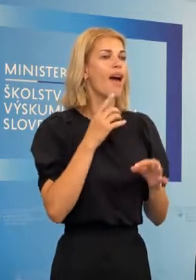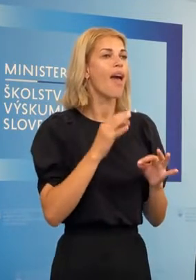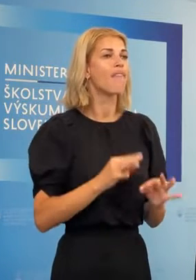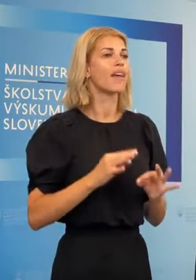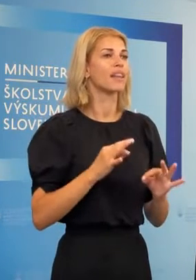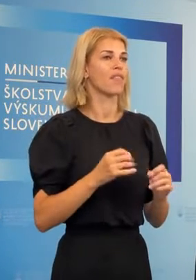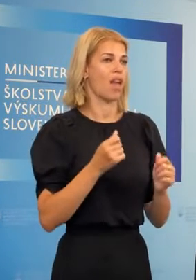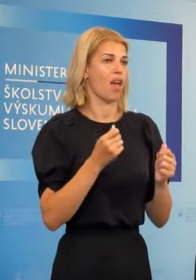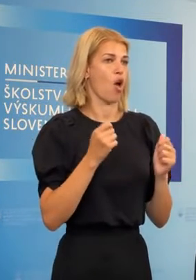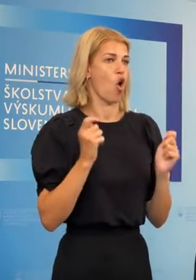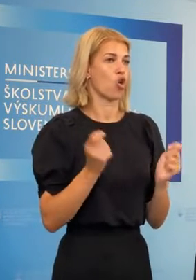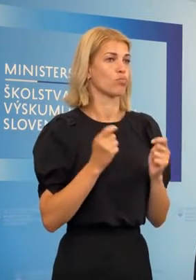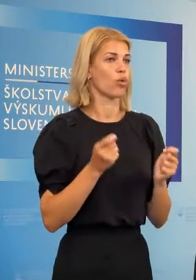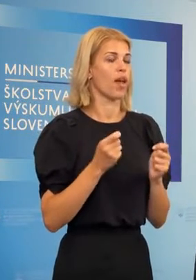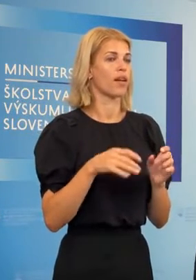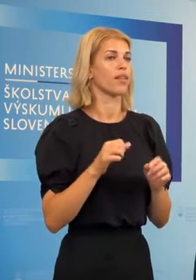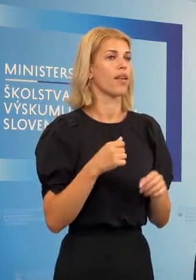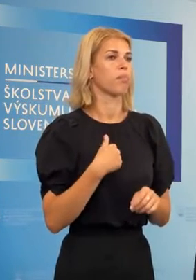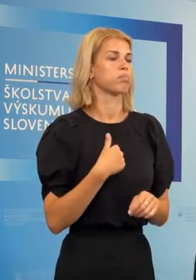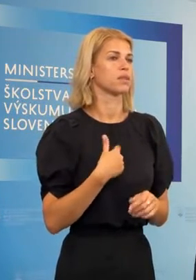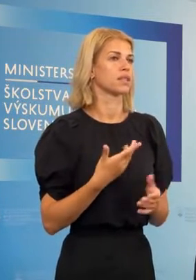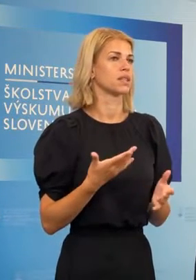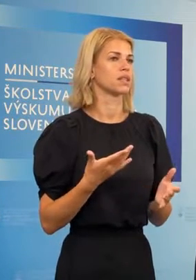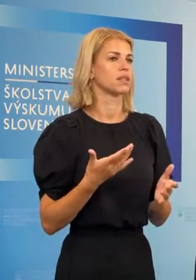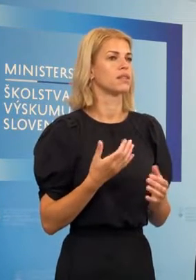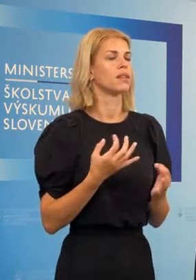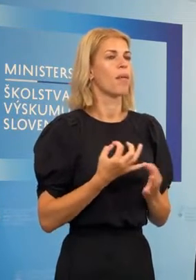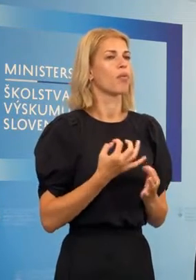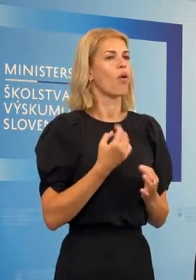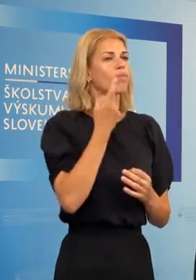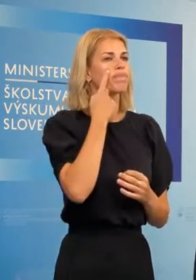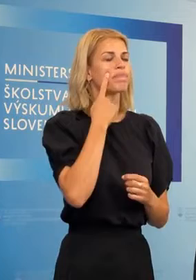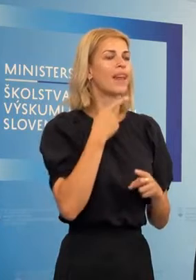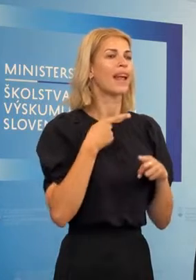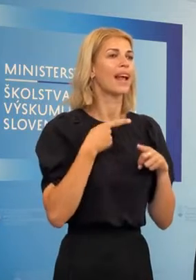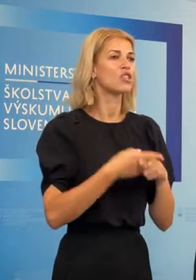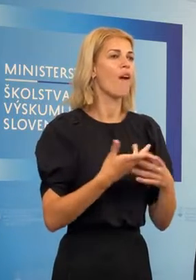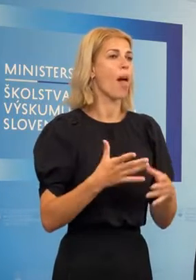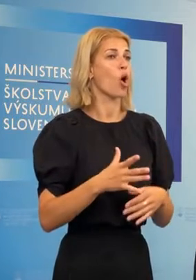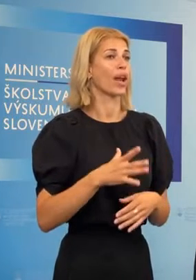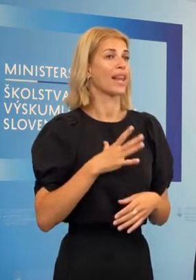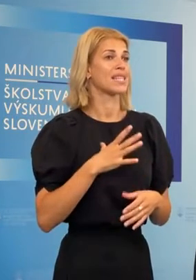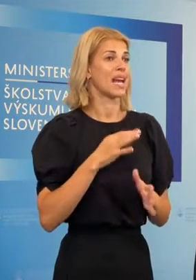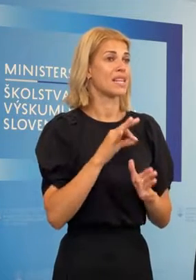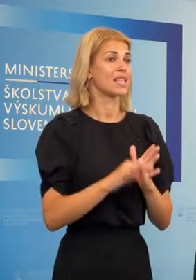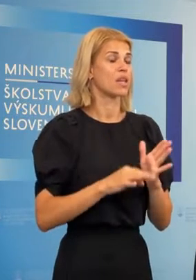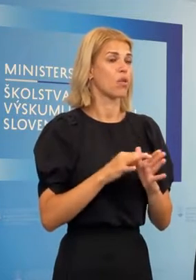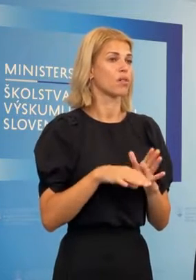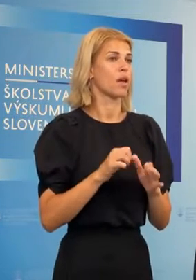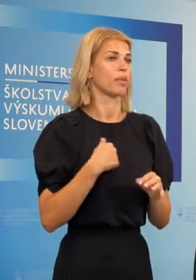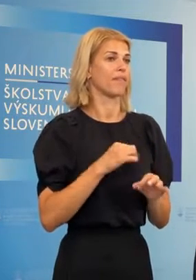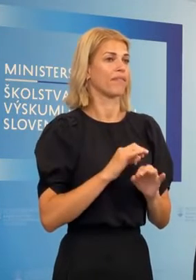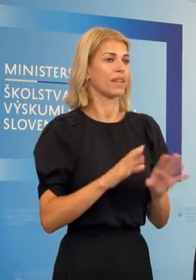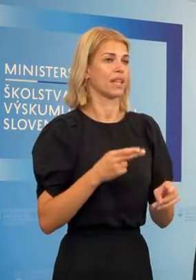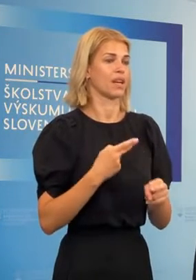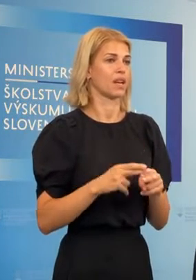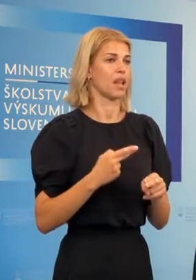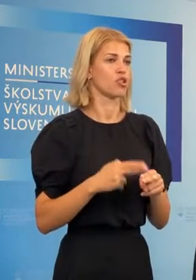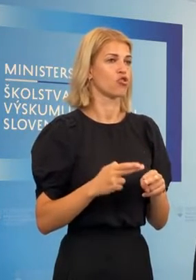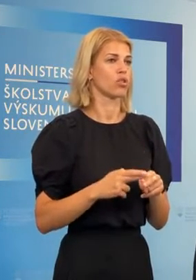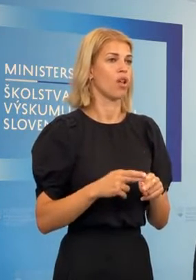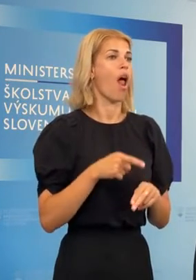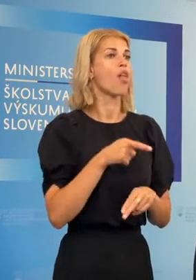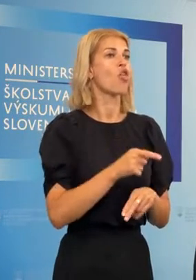hospodáriť, aby sme mnohokrát tie krízové až kritické situácie na školách mohli riešiť. Čiže určite